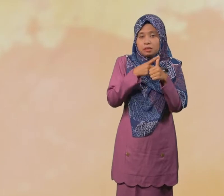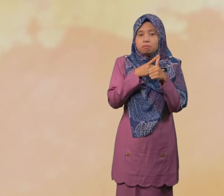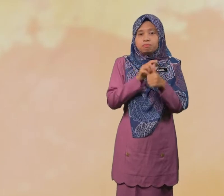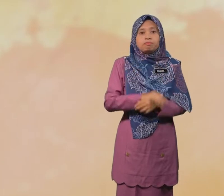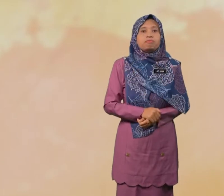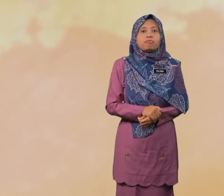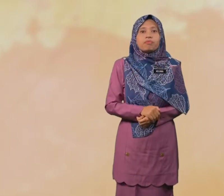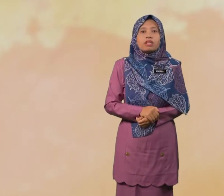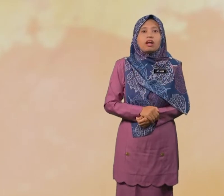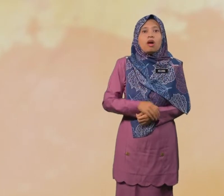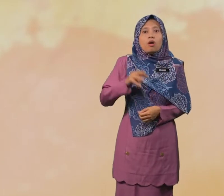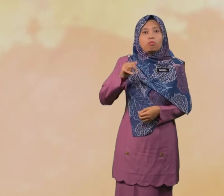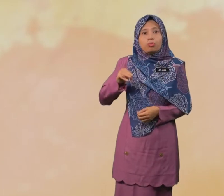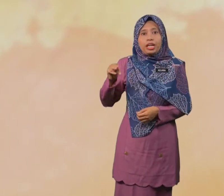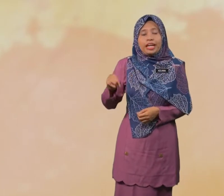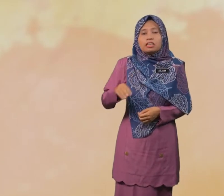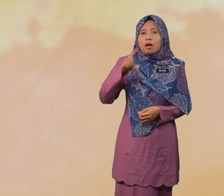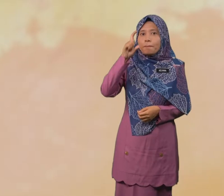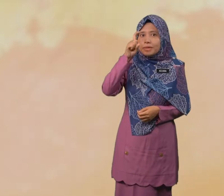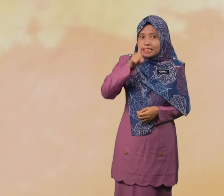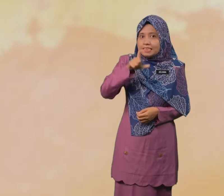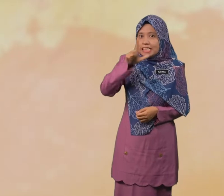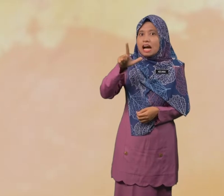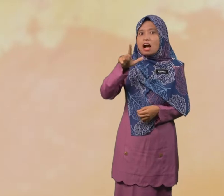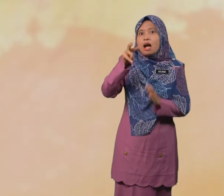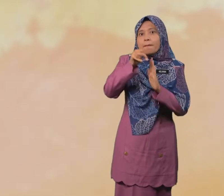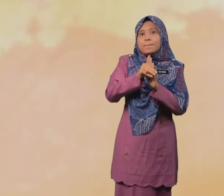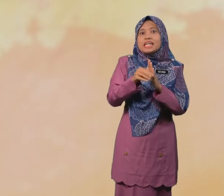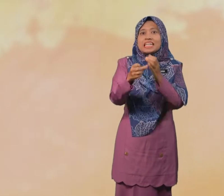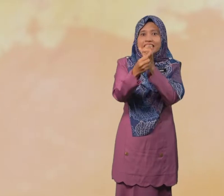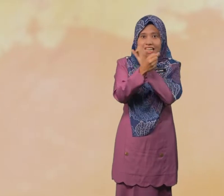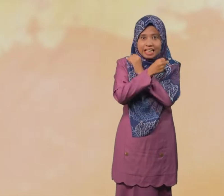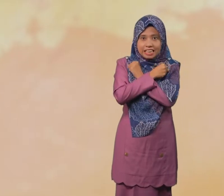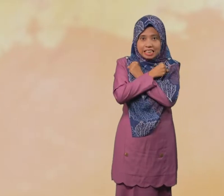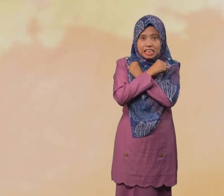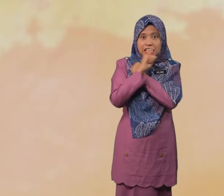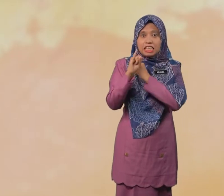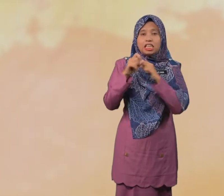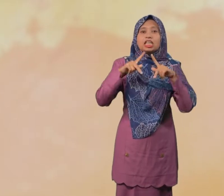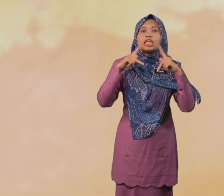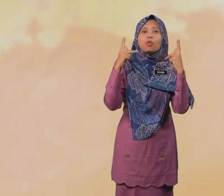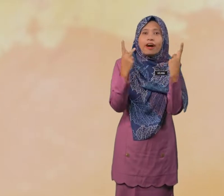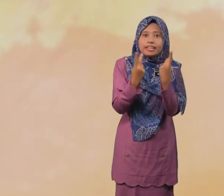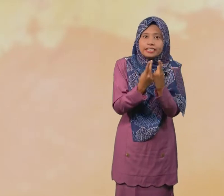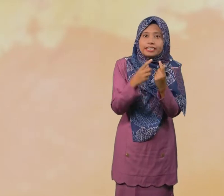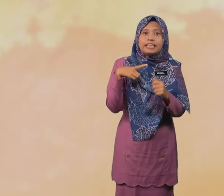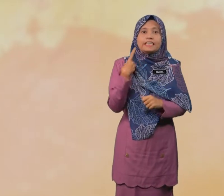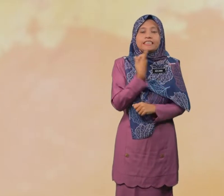Murid Mestilah Menyayangi Keluarga Kita